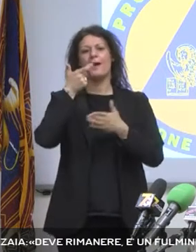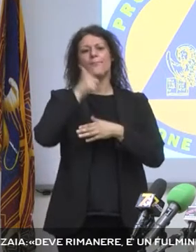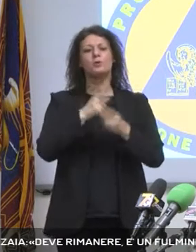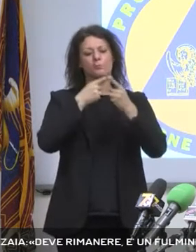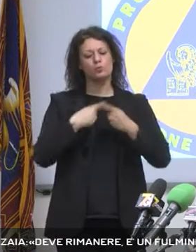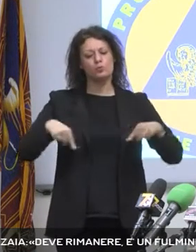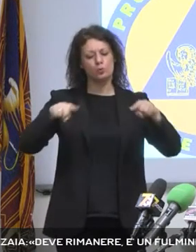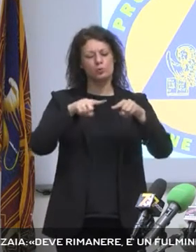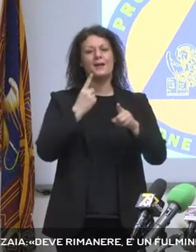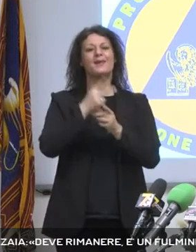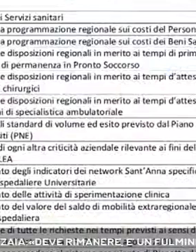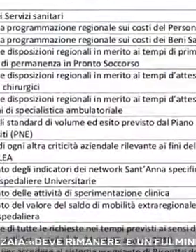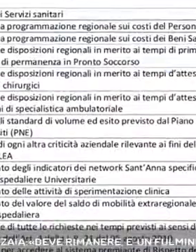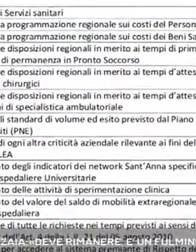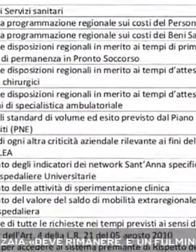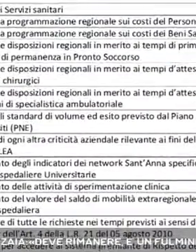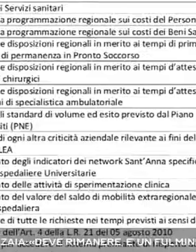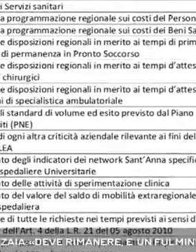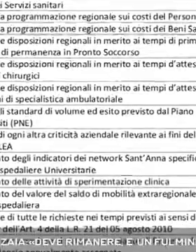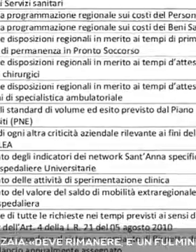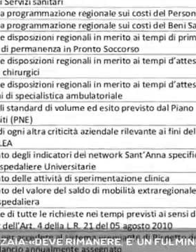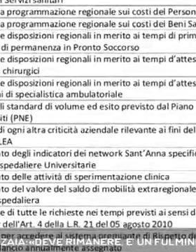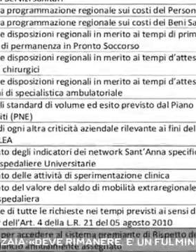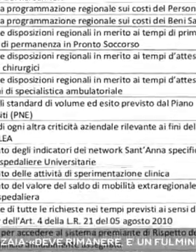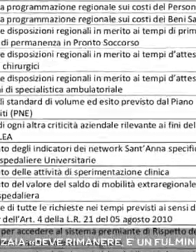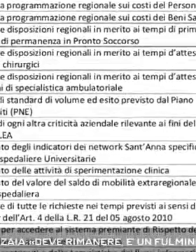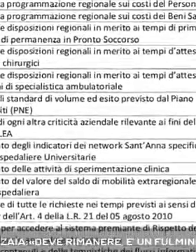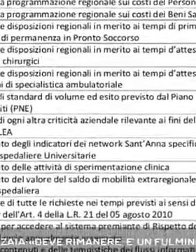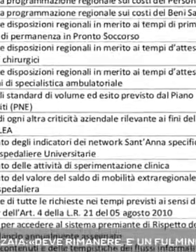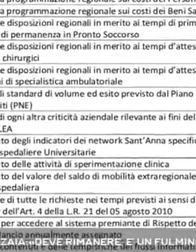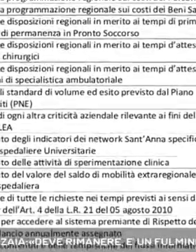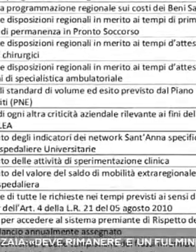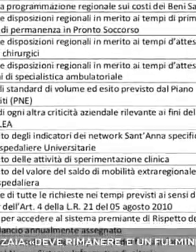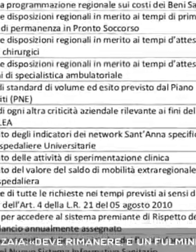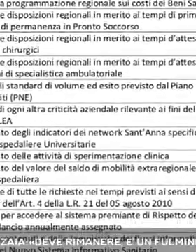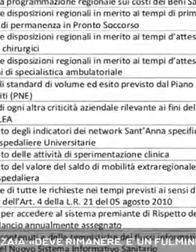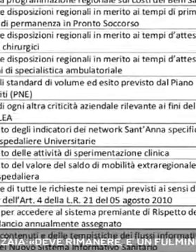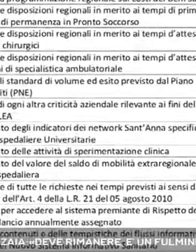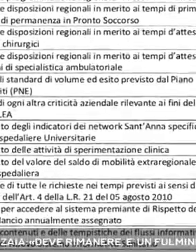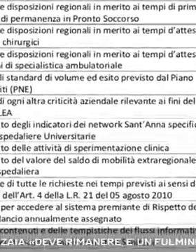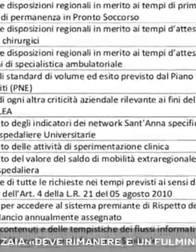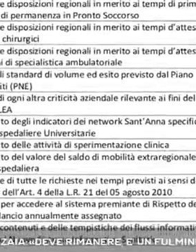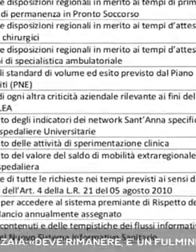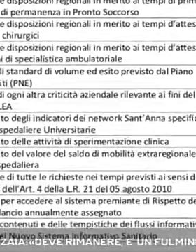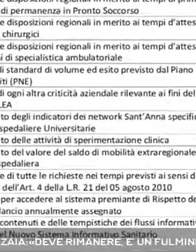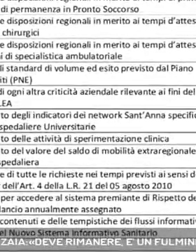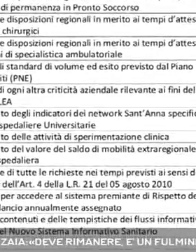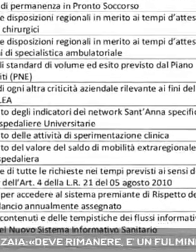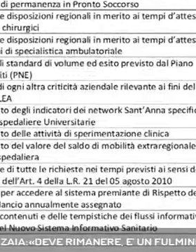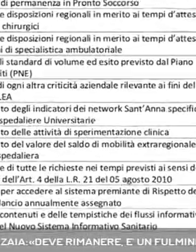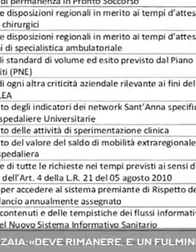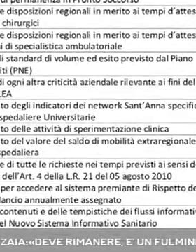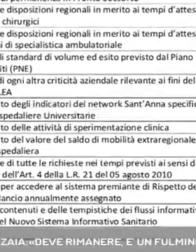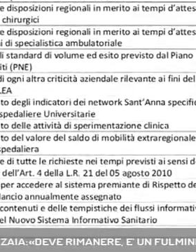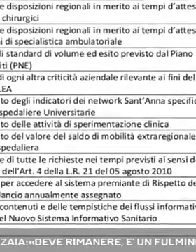lavoro delle commissioni. La griglia, stilata da commissioni indipendenti, prevede vari parametri che vanno dall'efficienza dei servizi